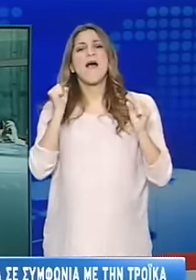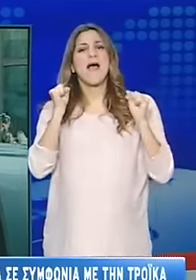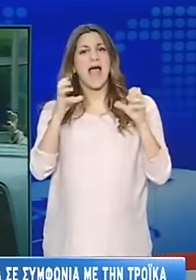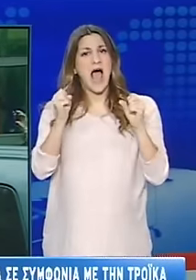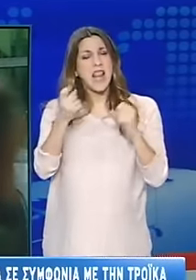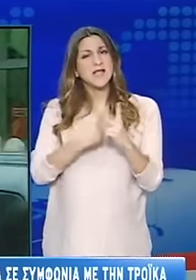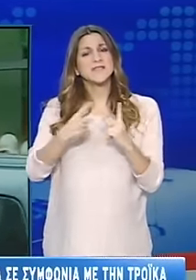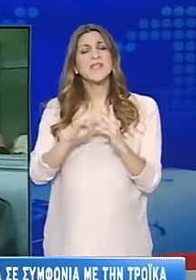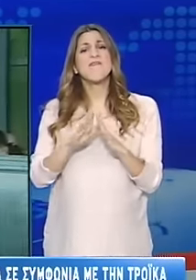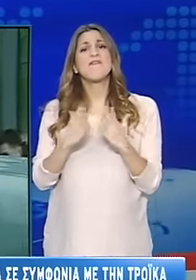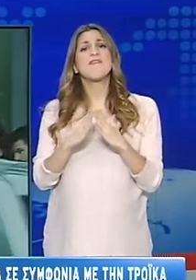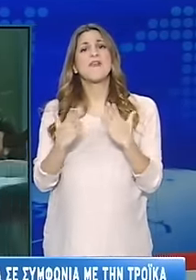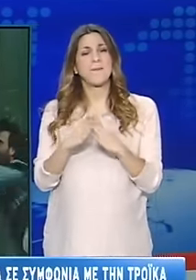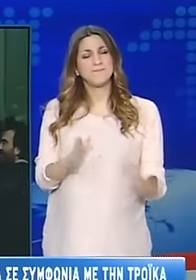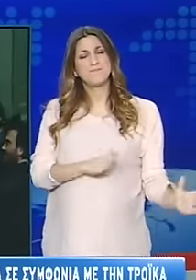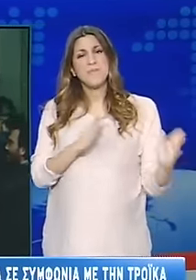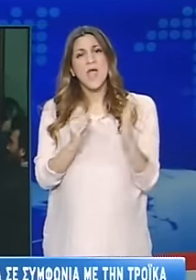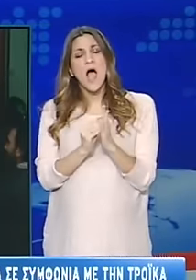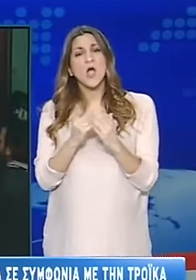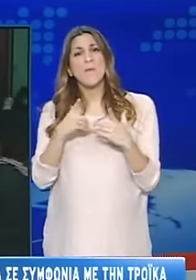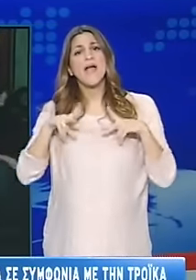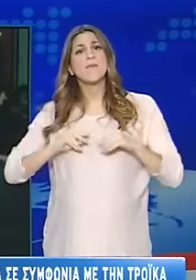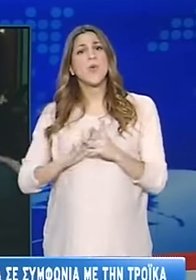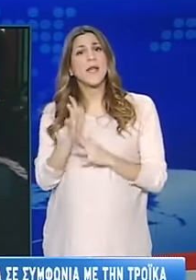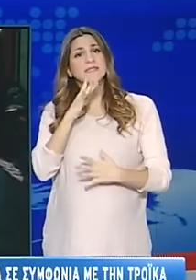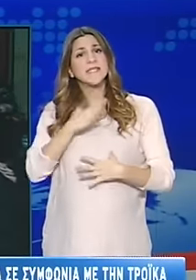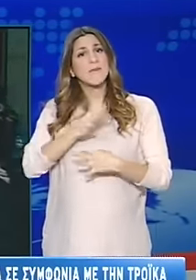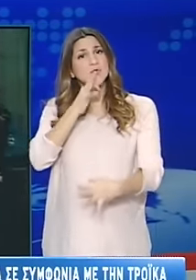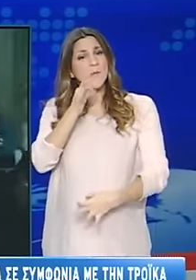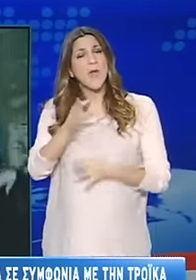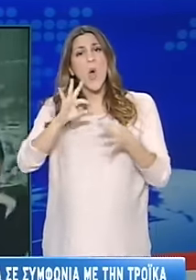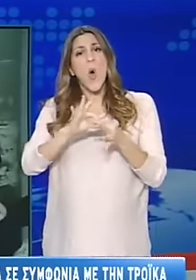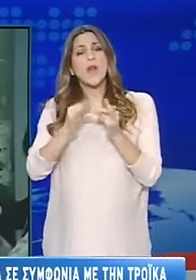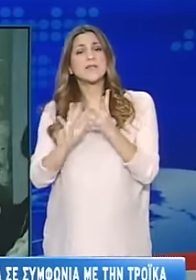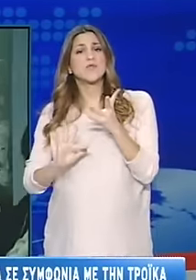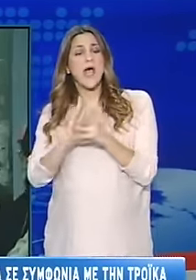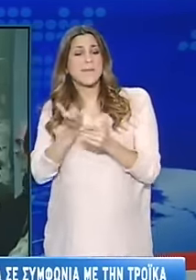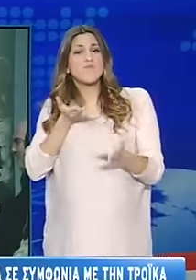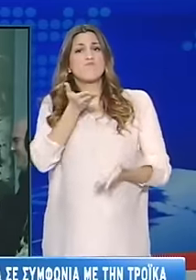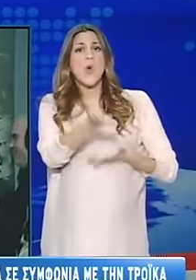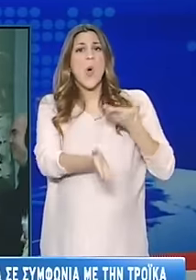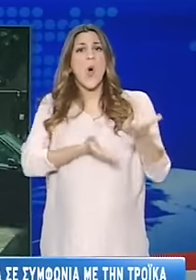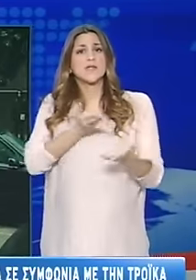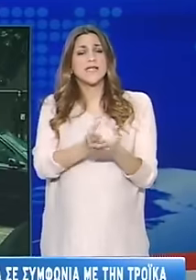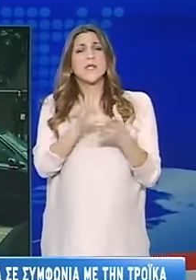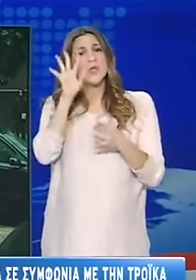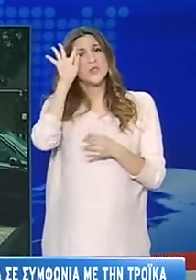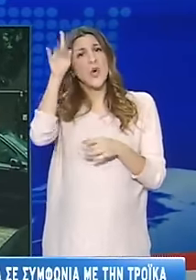βιβλία. Σύμφωνα με τα στελέχη του Υπουργείου Ανάπτυξης, η κυβέρνηση επιμένει στην εφαρμογή του 80% των προτάσεων του ΟΣΑ